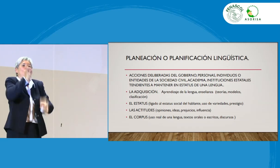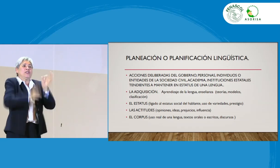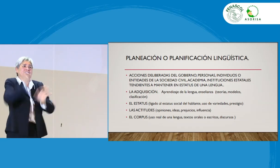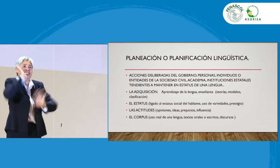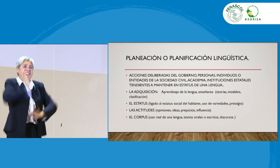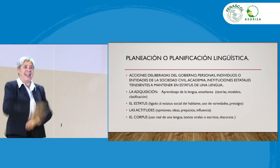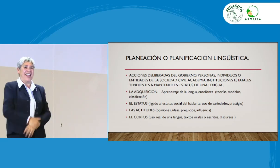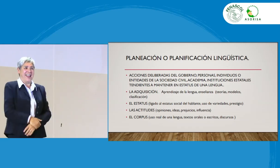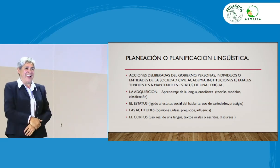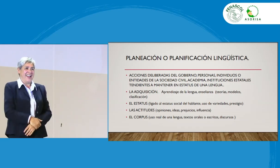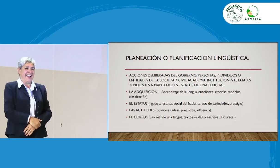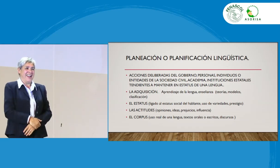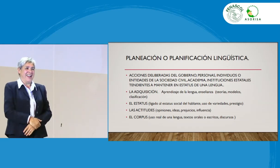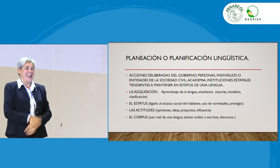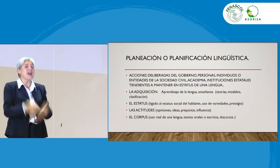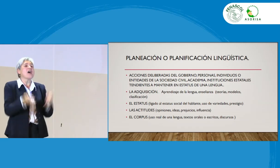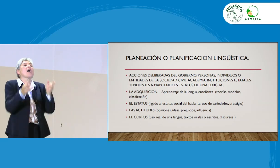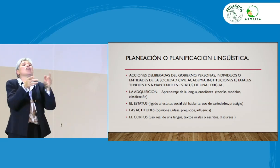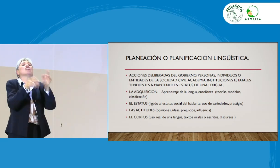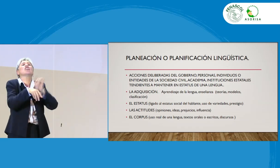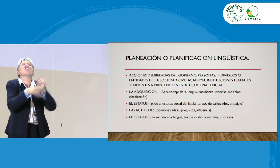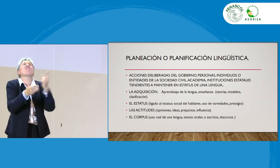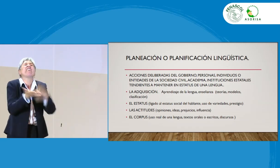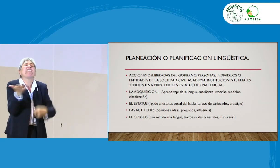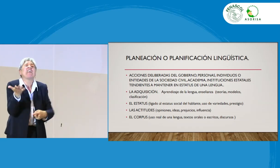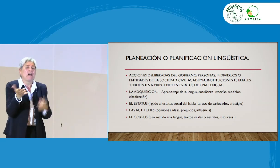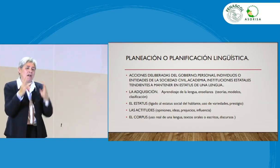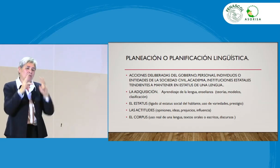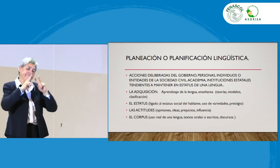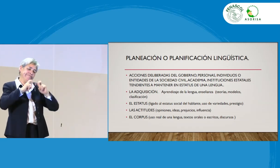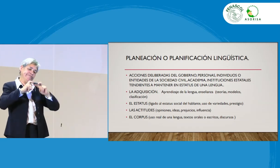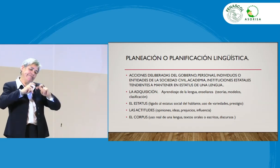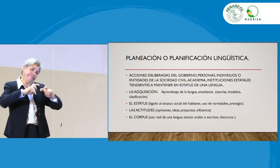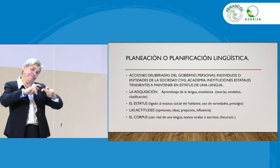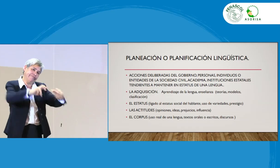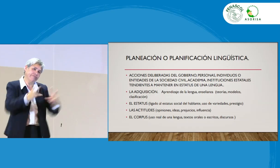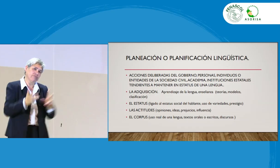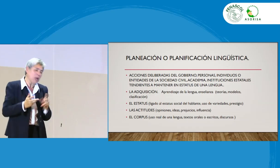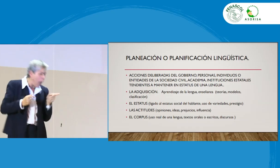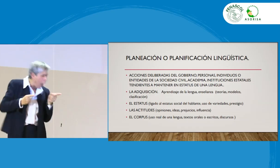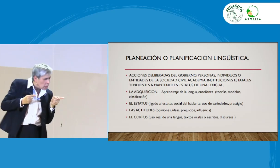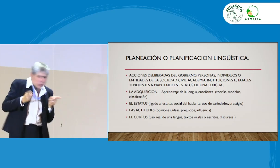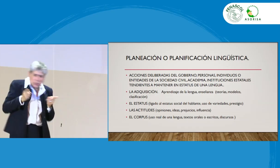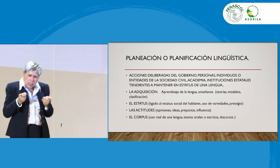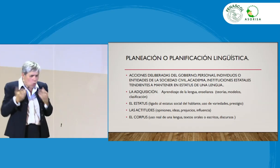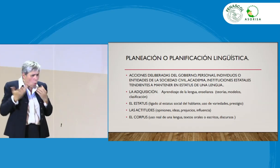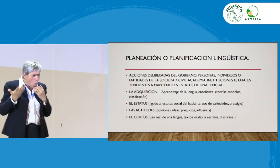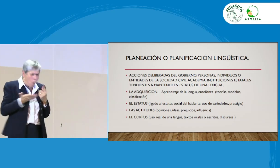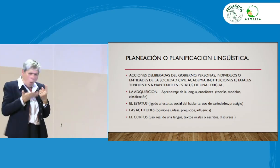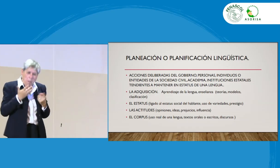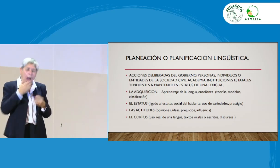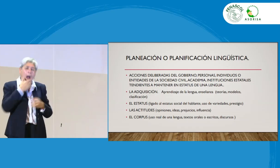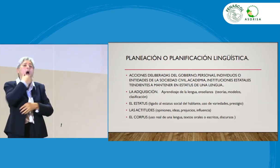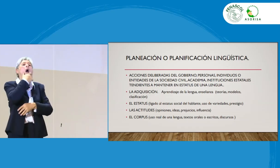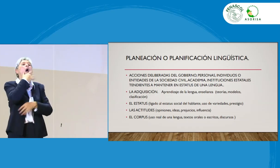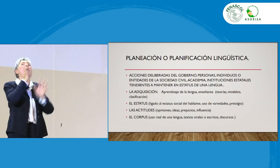competencia? Entonces, es importante ¿qué? Avanzar en una investigación. ¿Qué pasa en un lado? ¿Qué pasa en el otro? Para llegar a